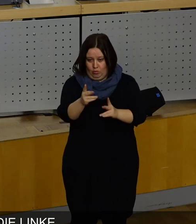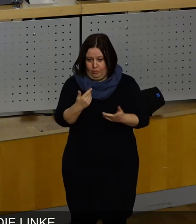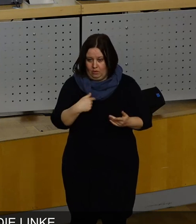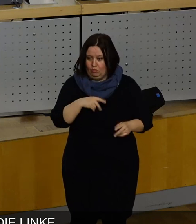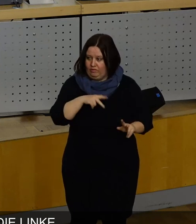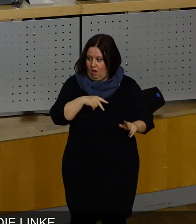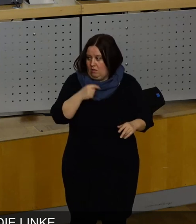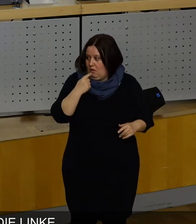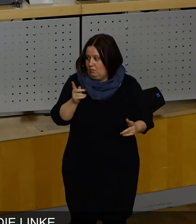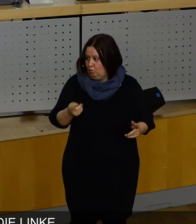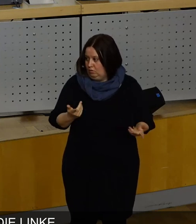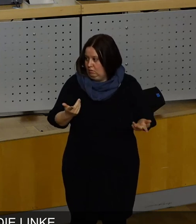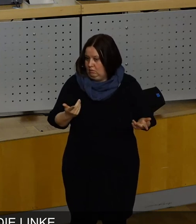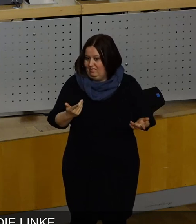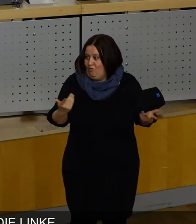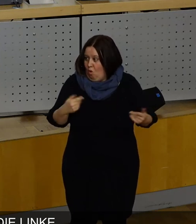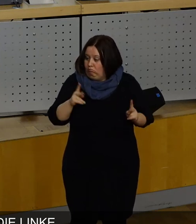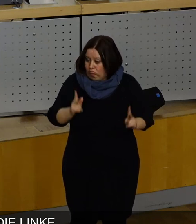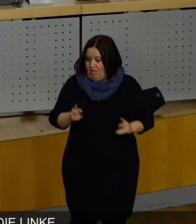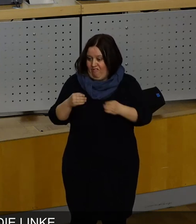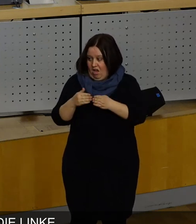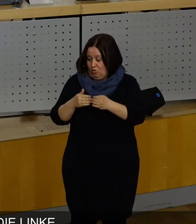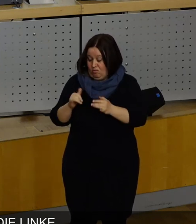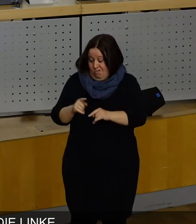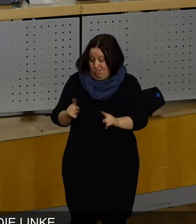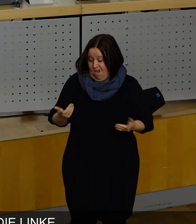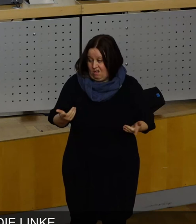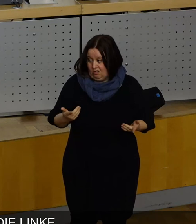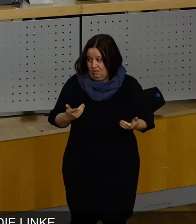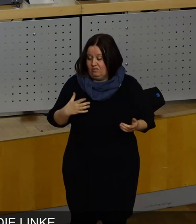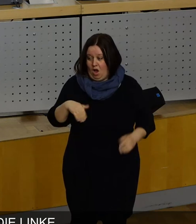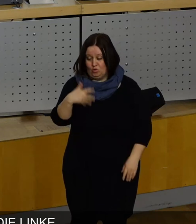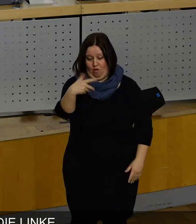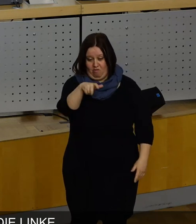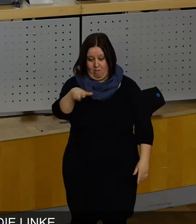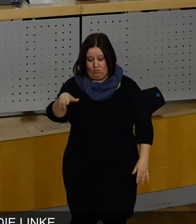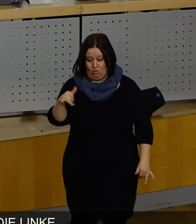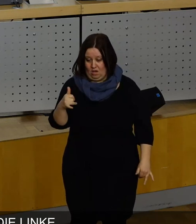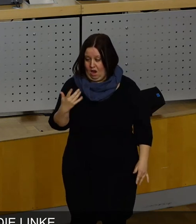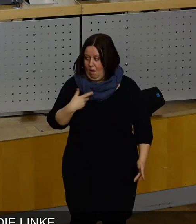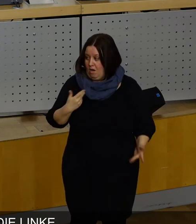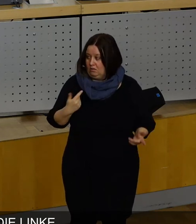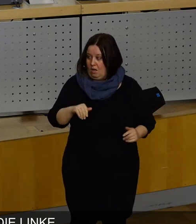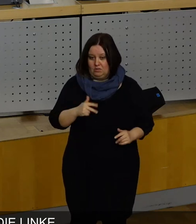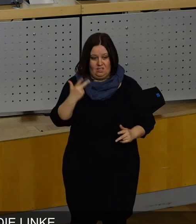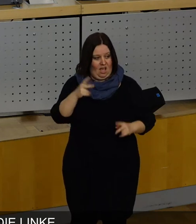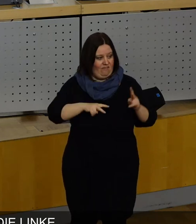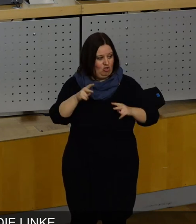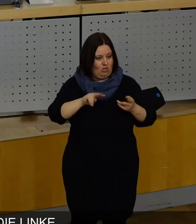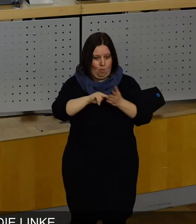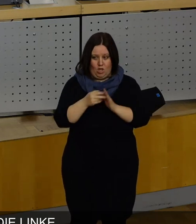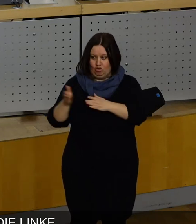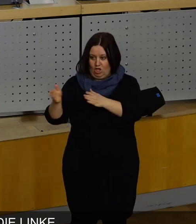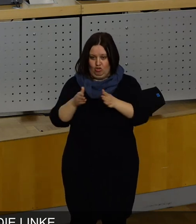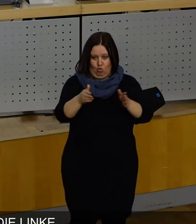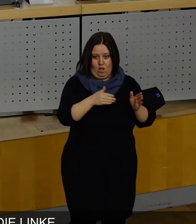Kollege Löser, muss man sich die Frage stellen, sind Sie denn eigentlich eine Fraktion, die zwar aus fünf Personen besteht, aber die drei verschiedene politische